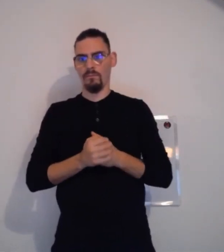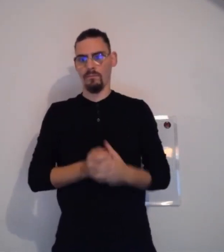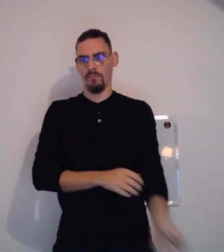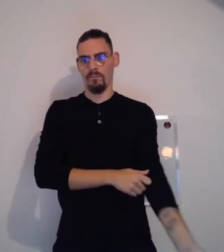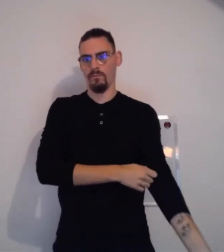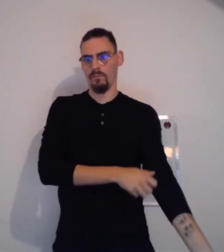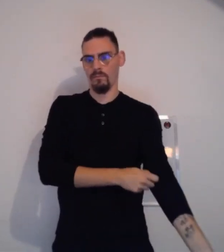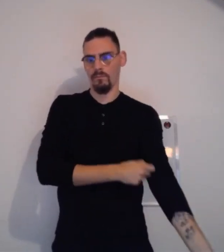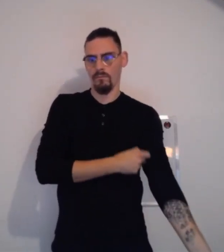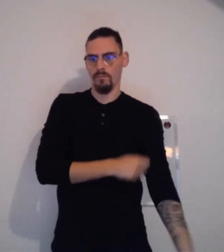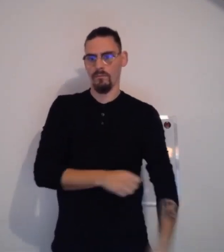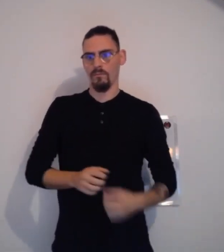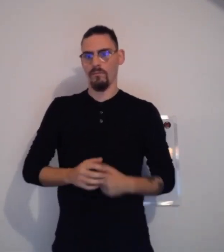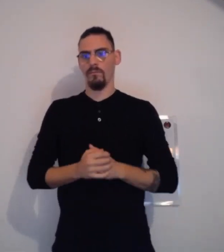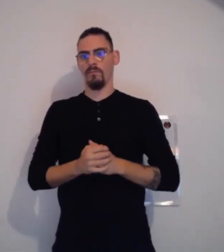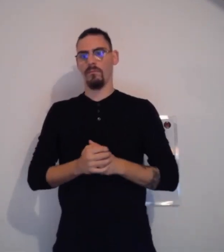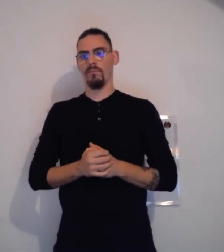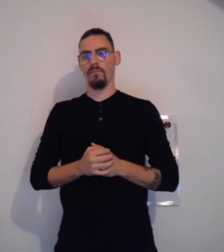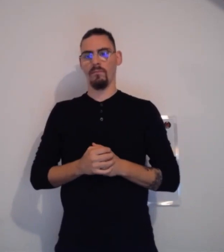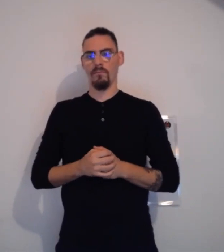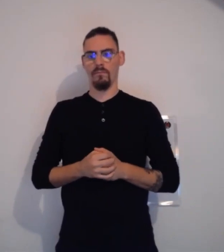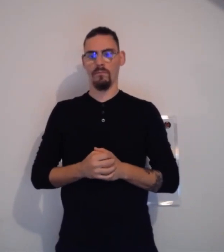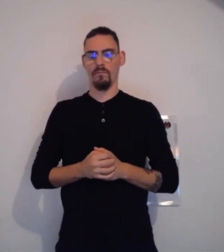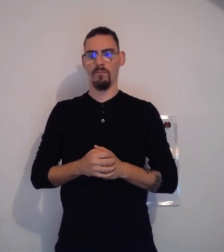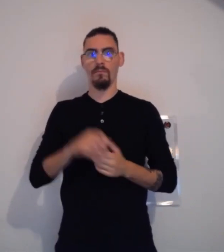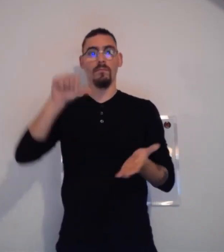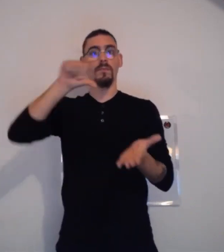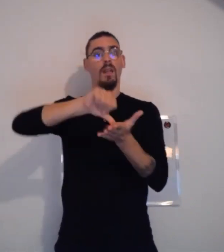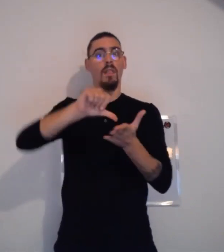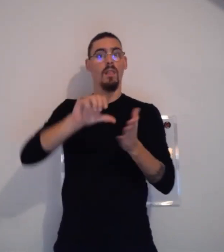de temps ça dure, combien de temps on met pour apprendre la langue des signes.